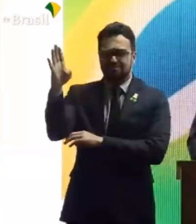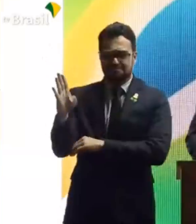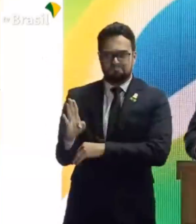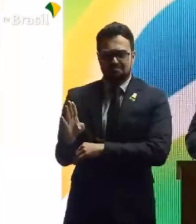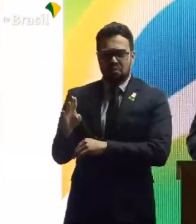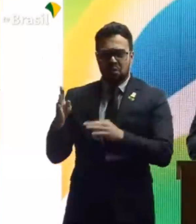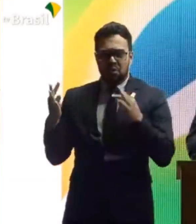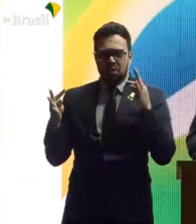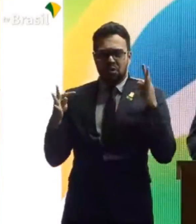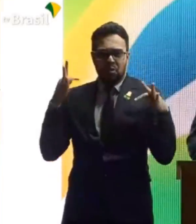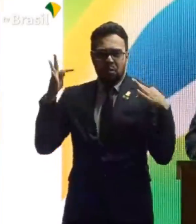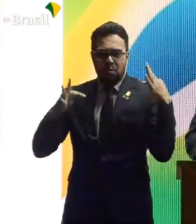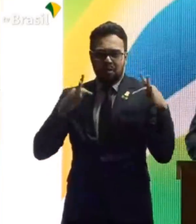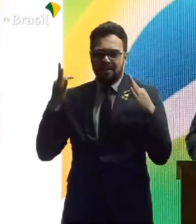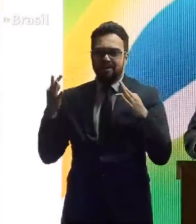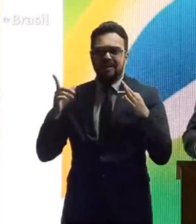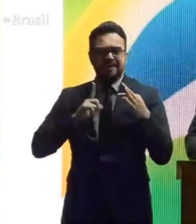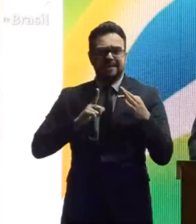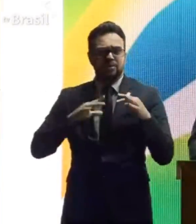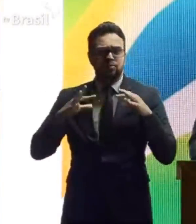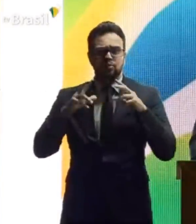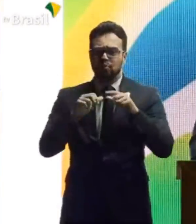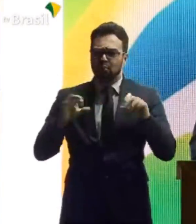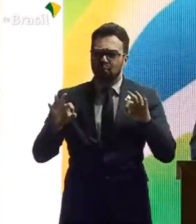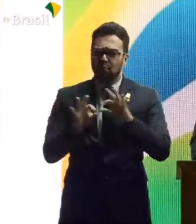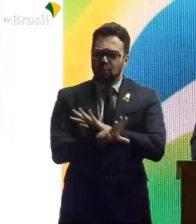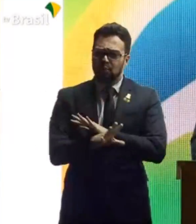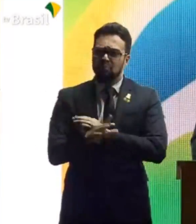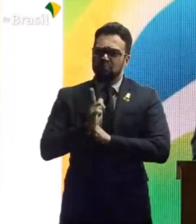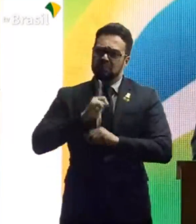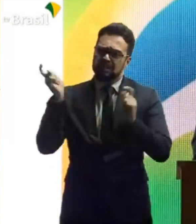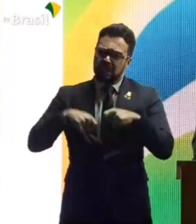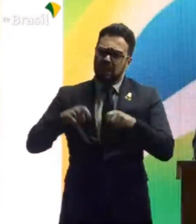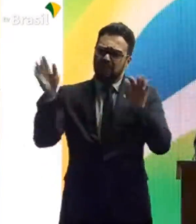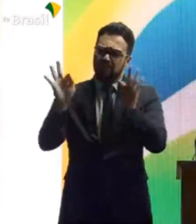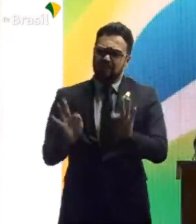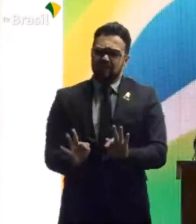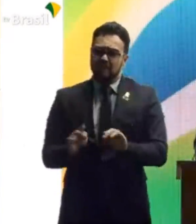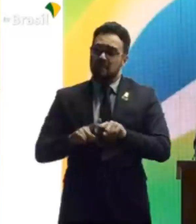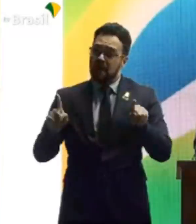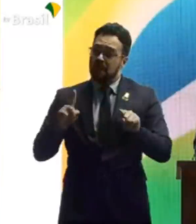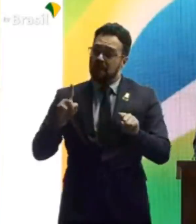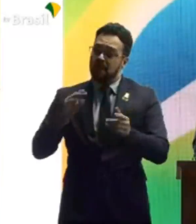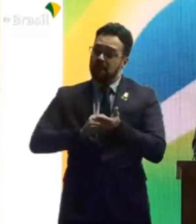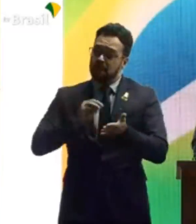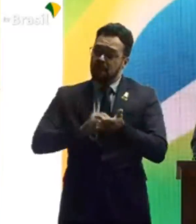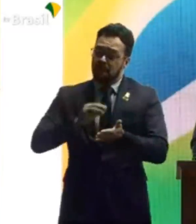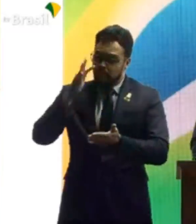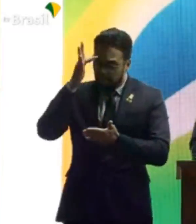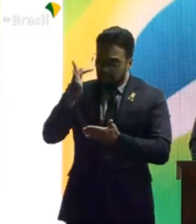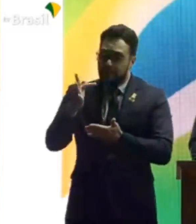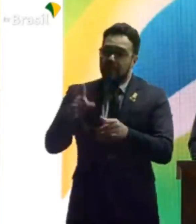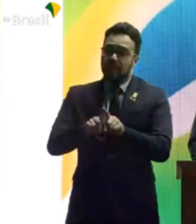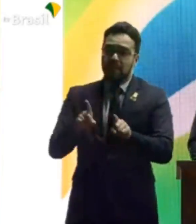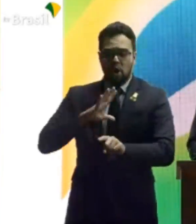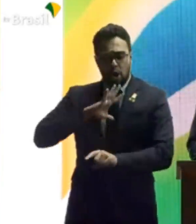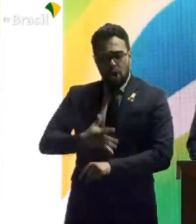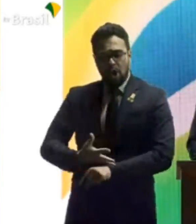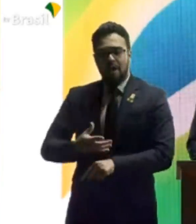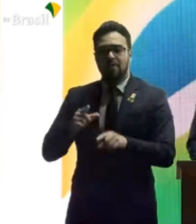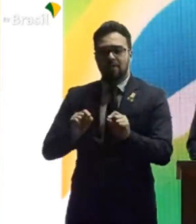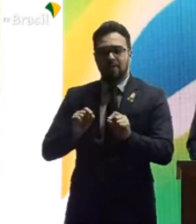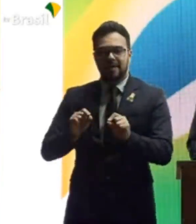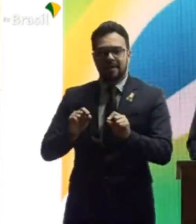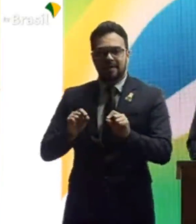ser feliz. Temos tudo para sermos felizes e não somos. O falta? Falta a gente ter fé. E ter coragem de fazer a coisa certa.